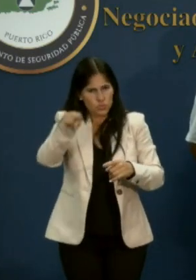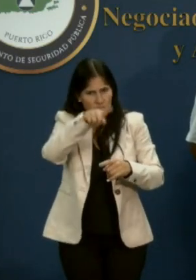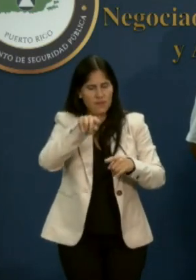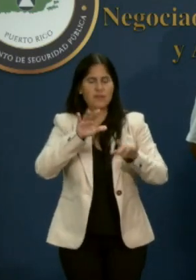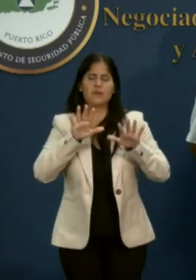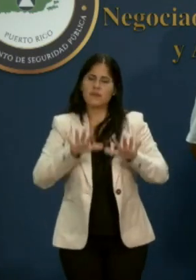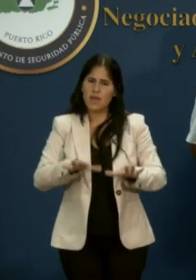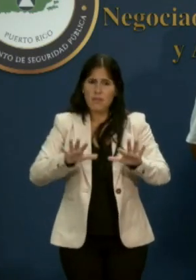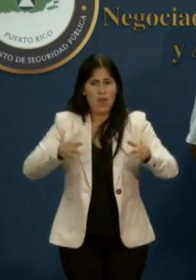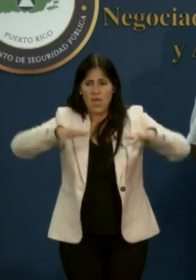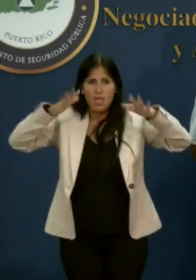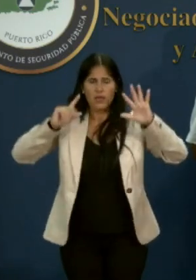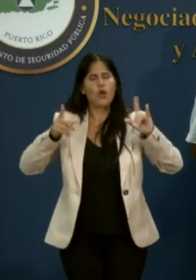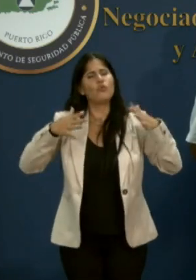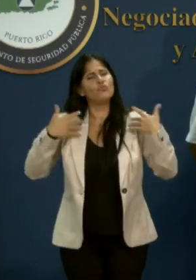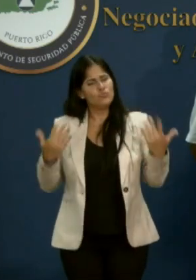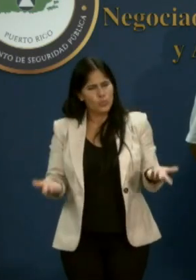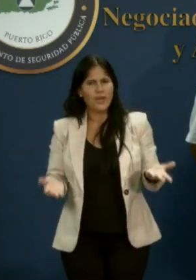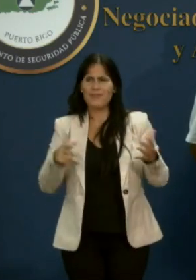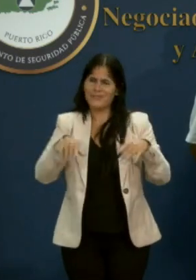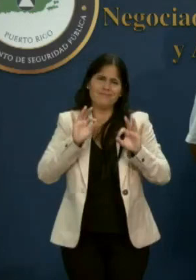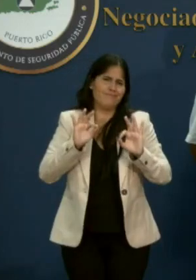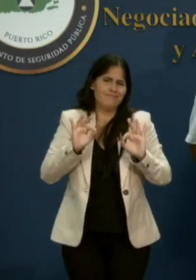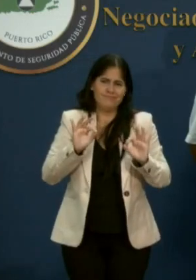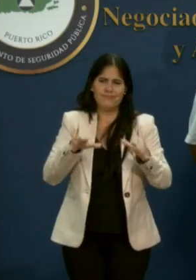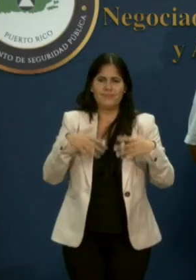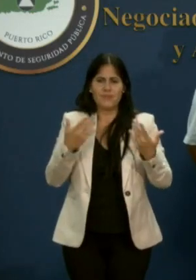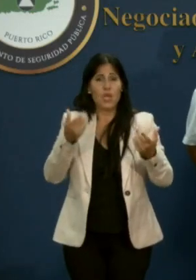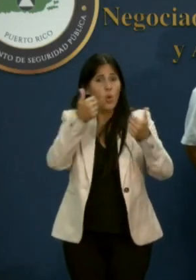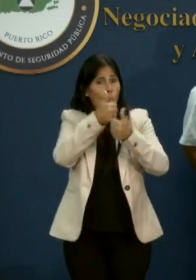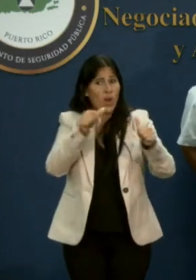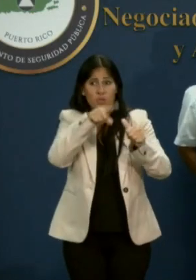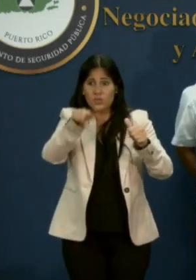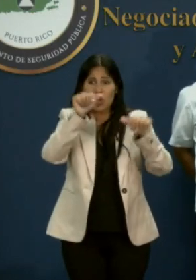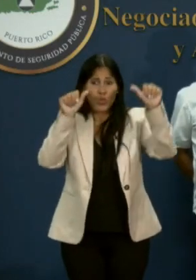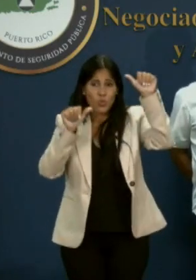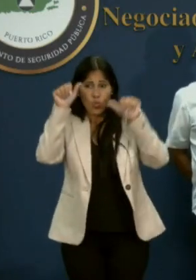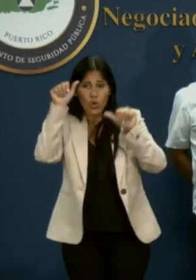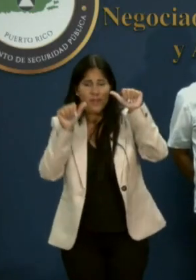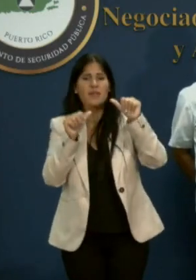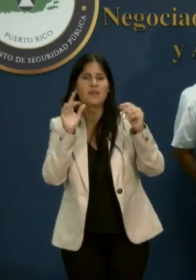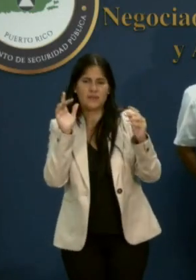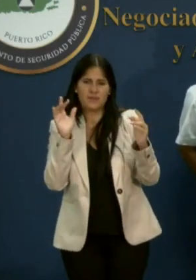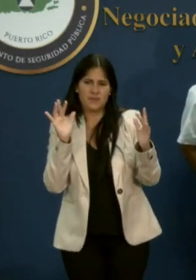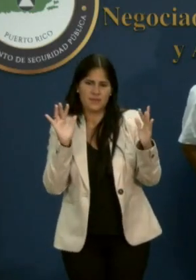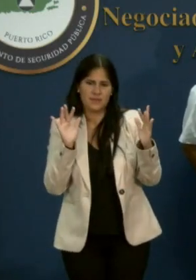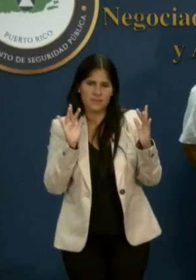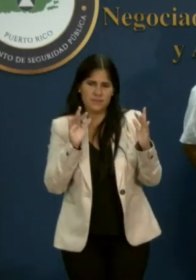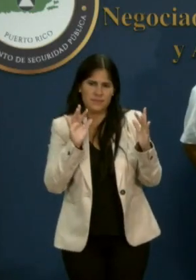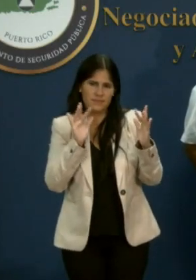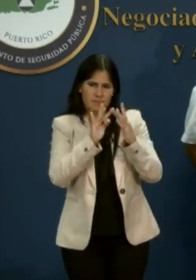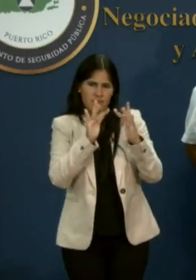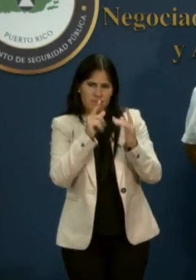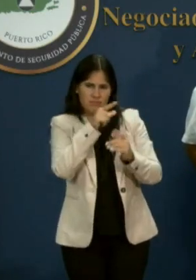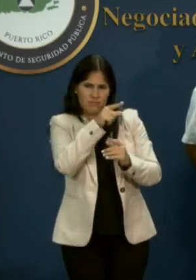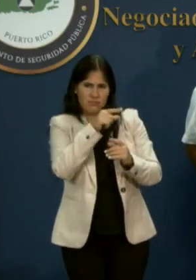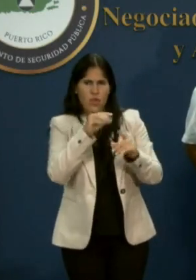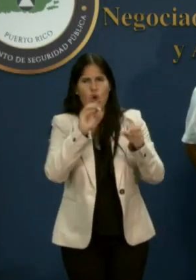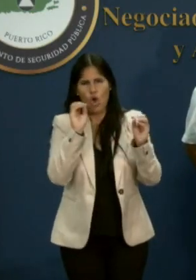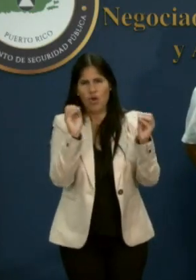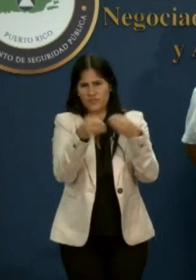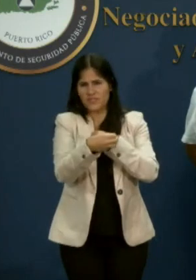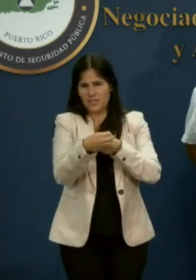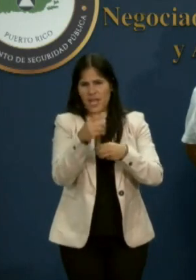que vamos a seguir. Cualquier duda, por favor, el COE central, las 10 regiones y los 78 municipios se van a mantener,